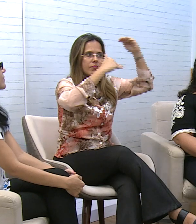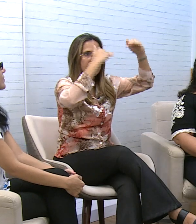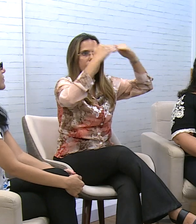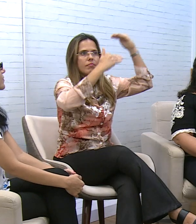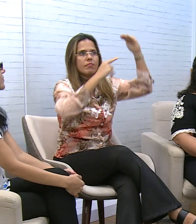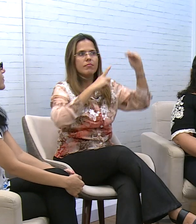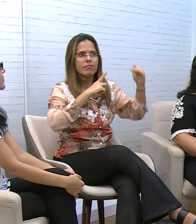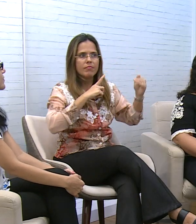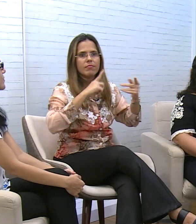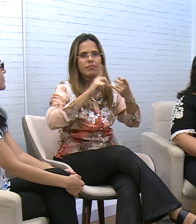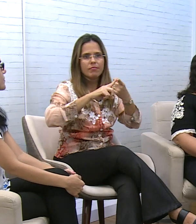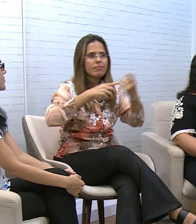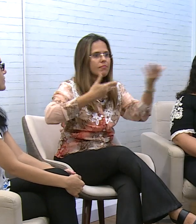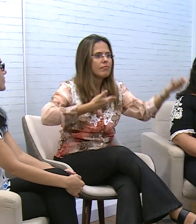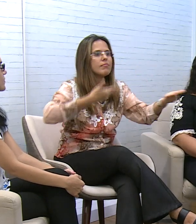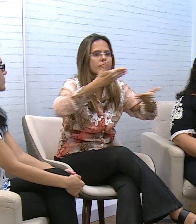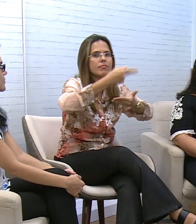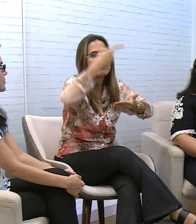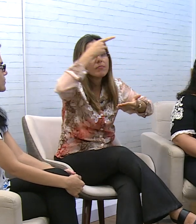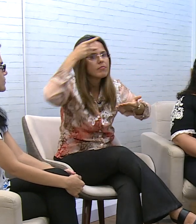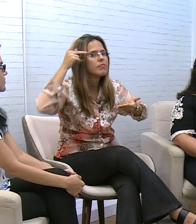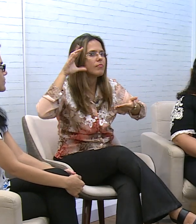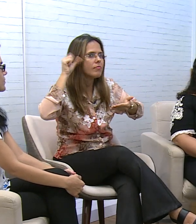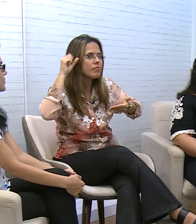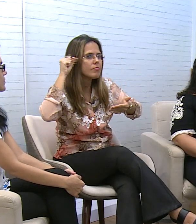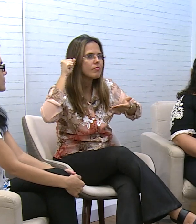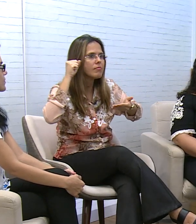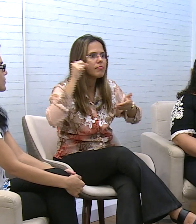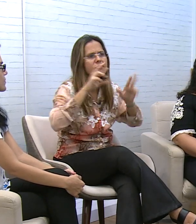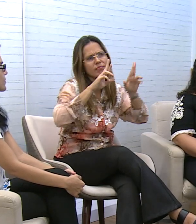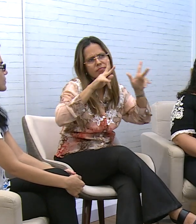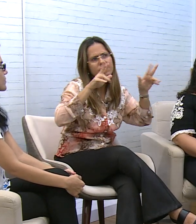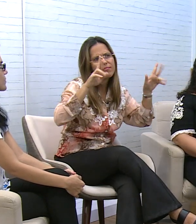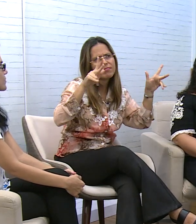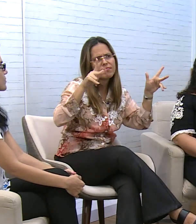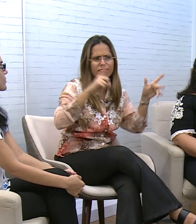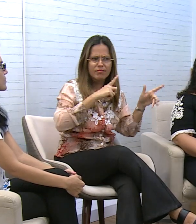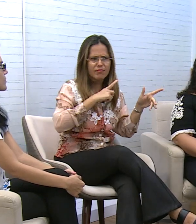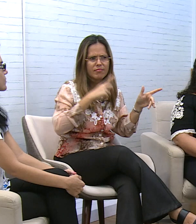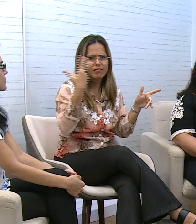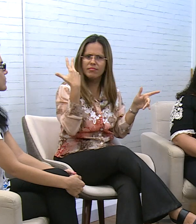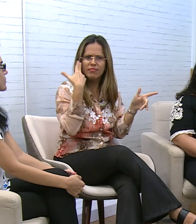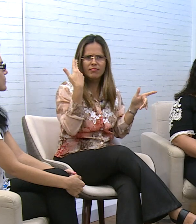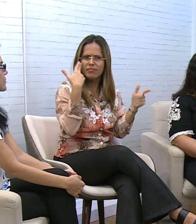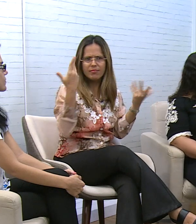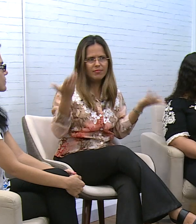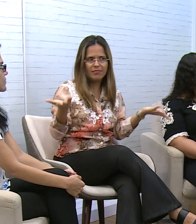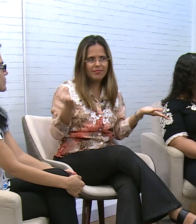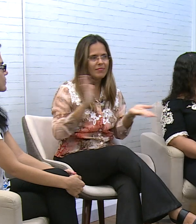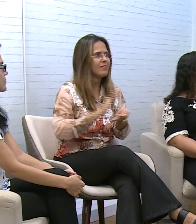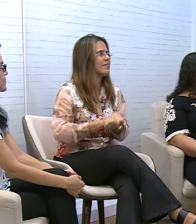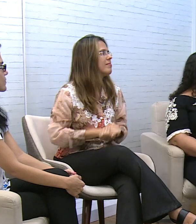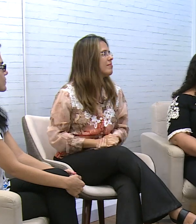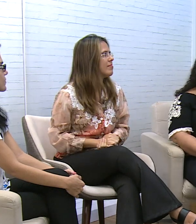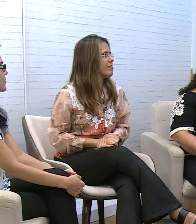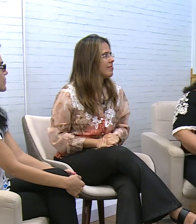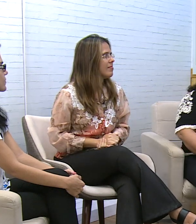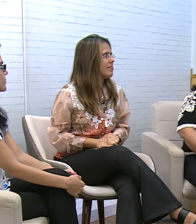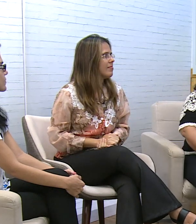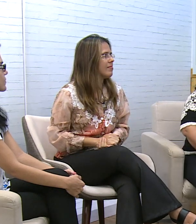também interaja com todo mundo, né? Porque as diferenças, afinal de contas, elas também são normais. E você, qual